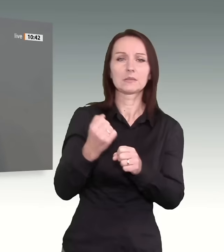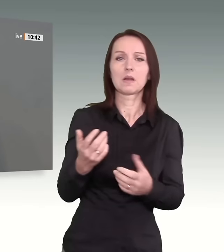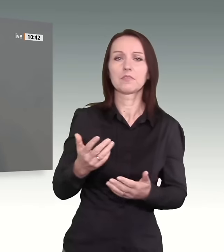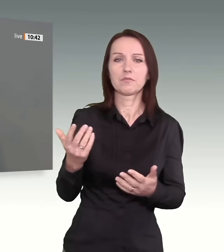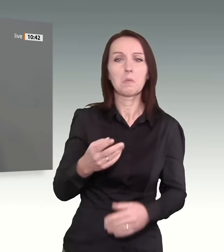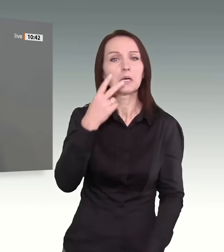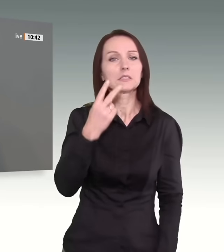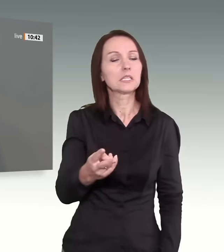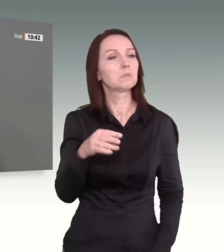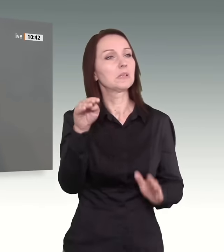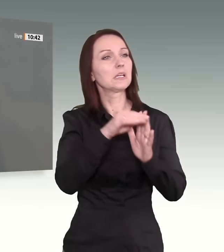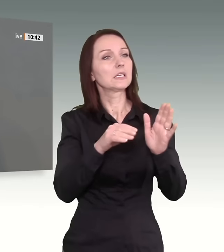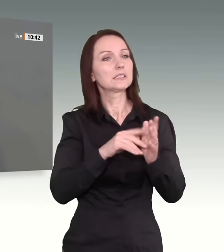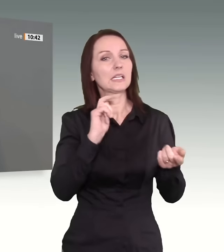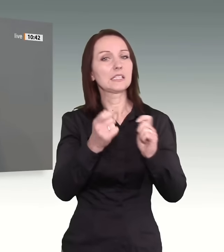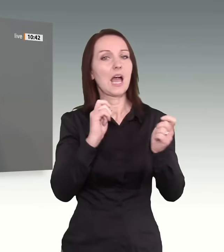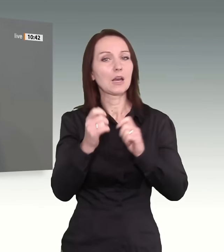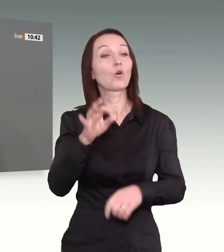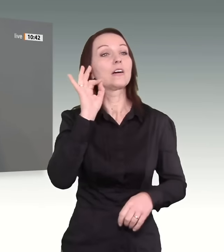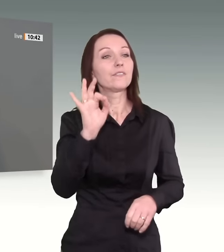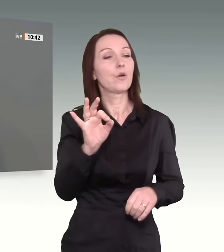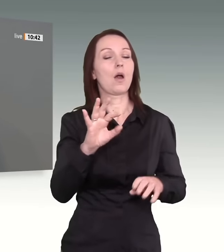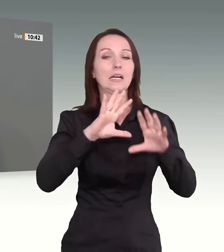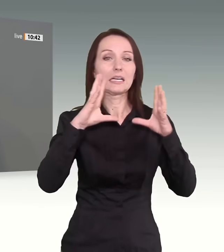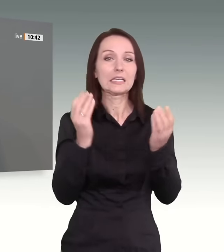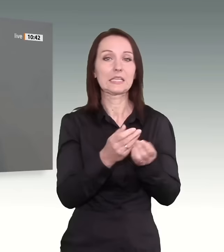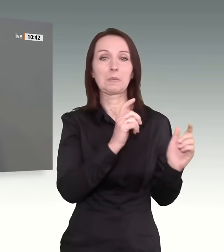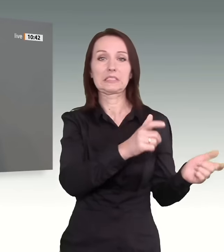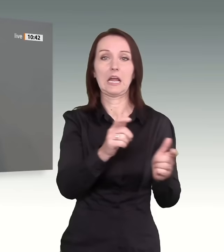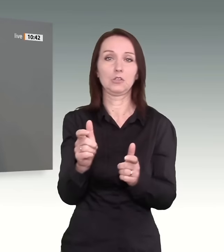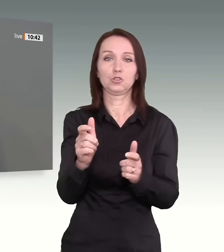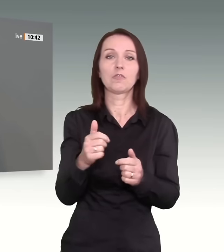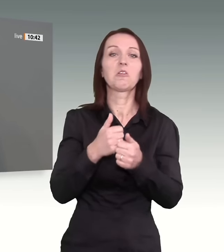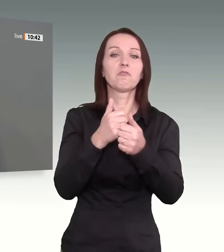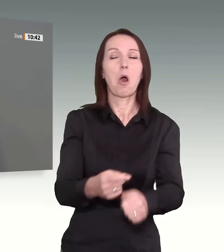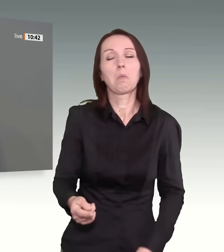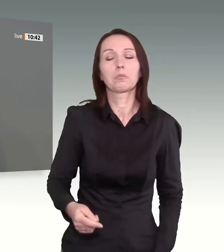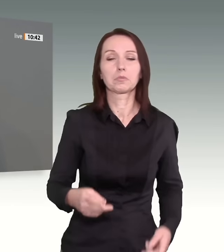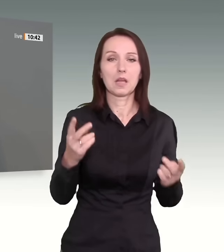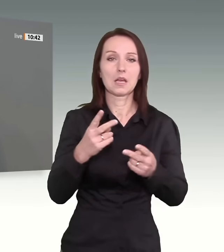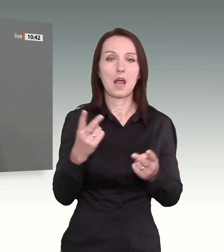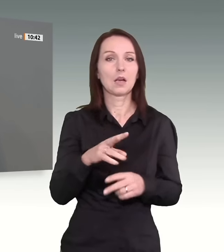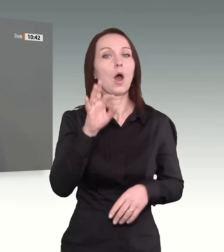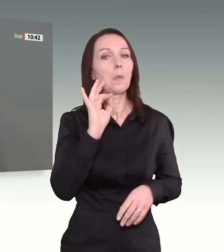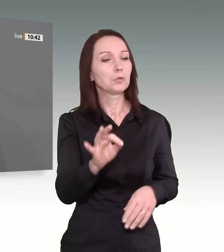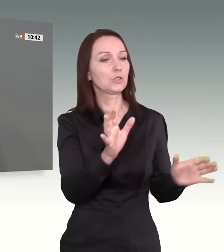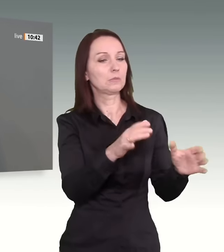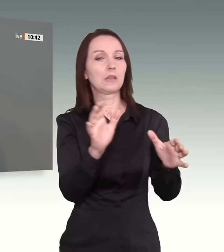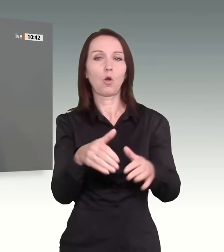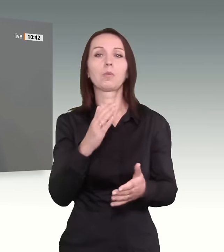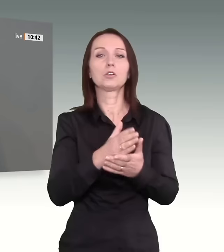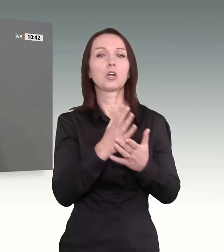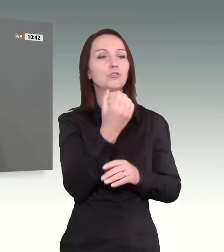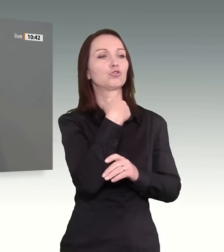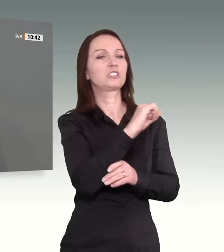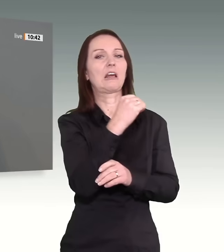Folgen der Gesetzesänderungen für die Gesamtgesellschaft, die Stigmatisierung und Entmenschlichung bestimmter Gruppen. Es wird